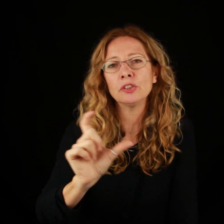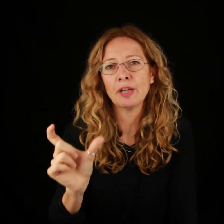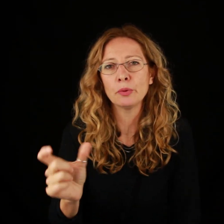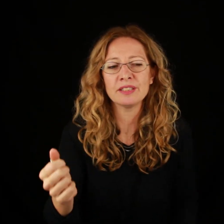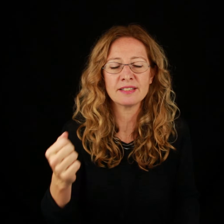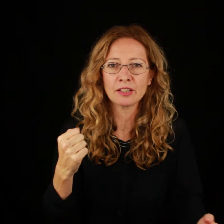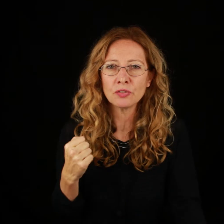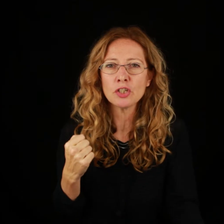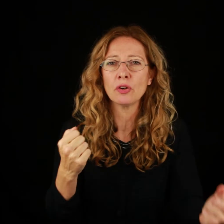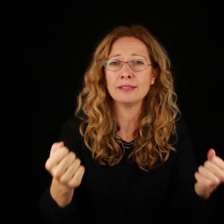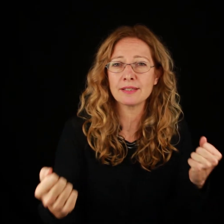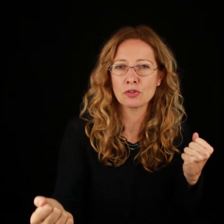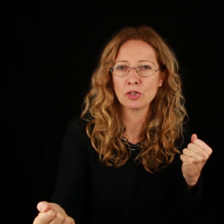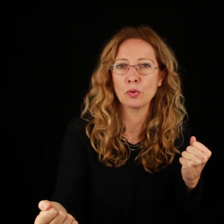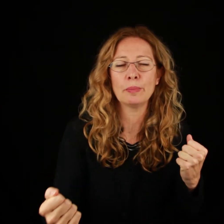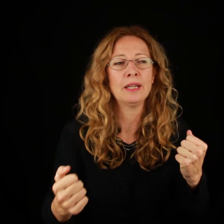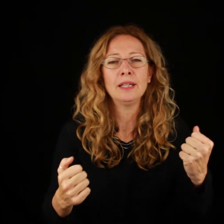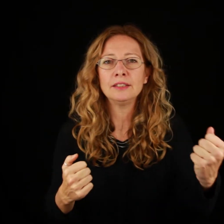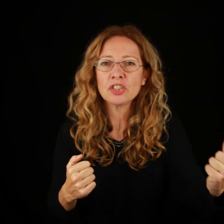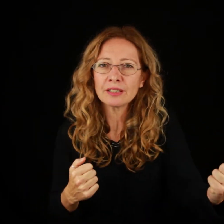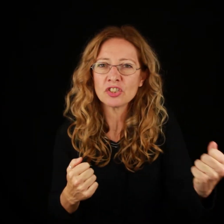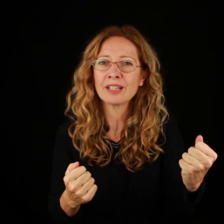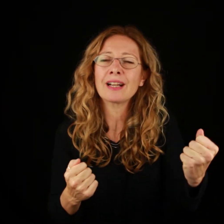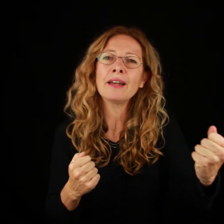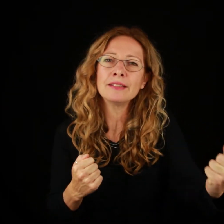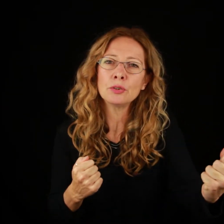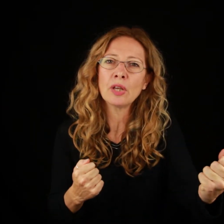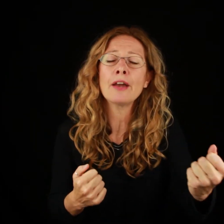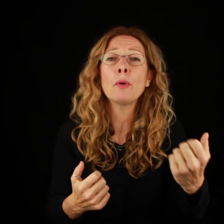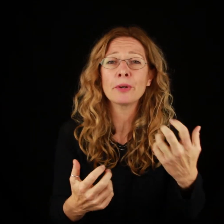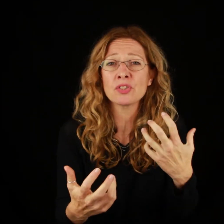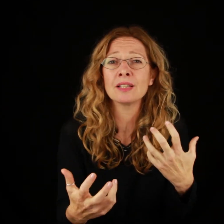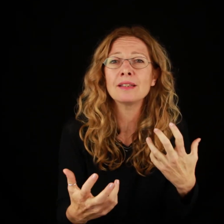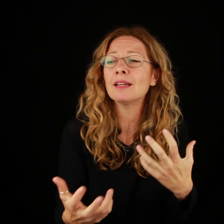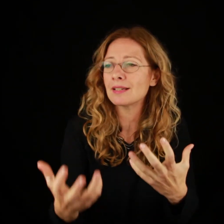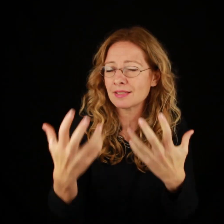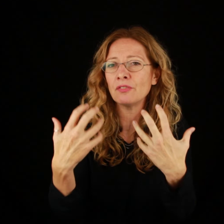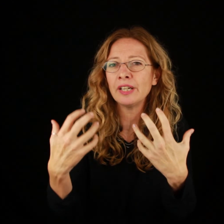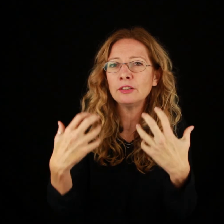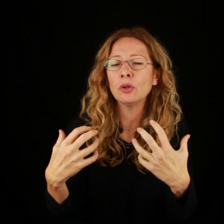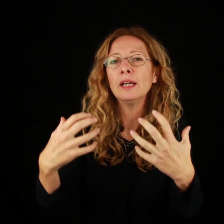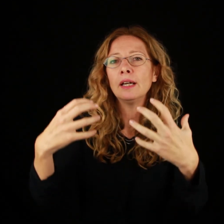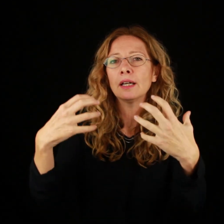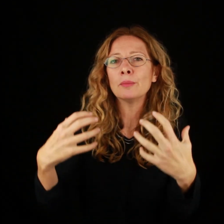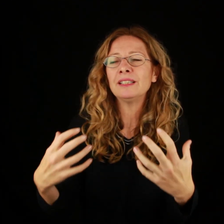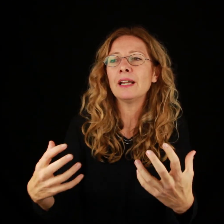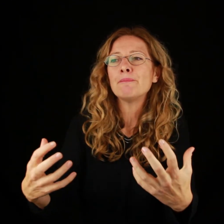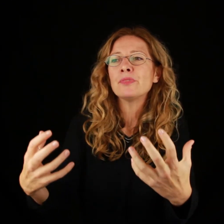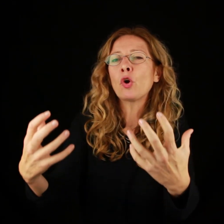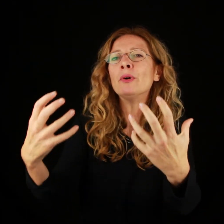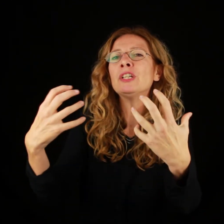e di amore, di sacrificio e di senso di colpa, di cercare di aiutarlo però sentire che sta avvenendo come un